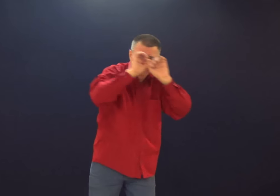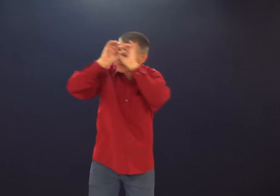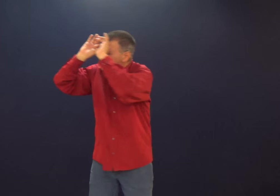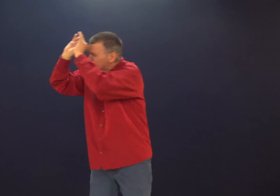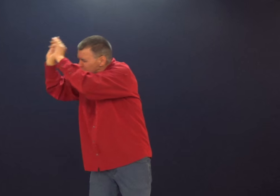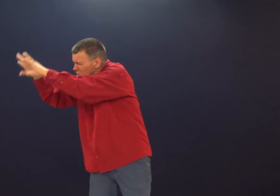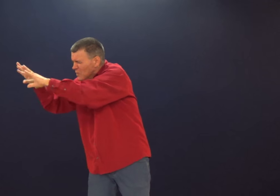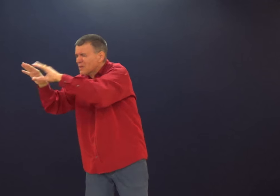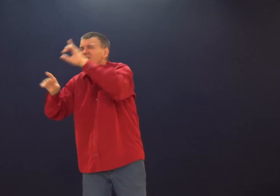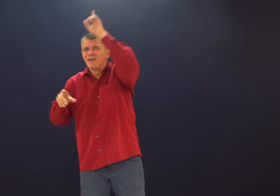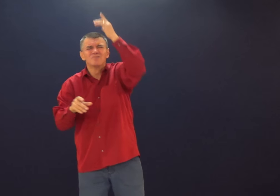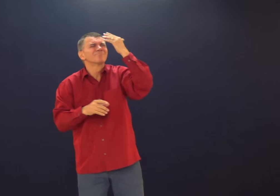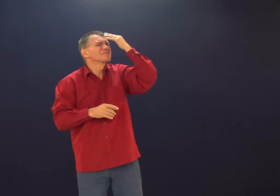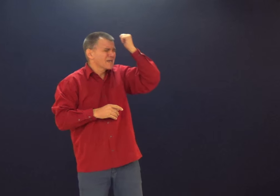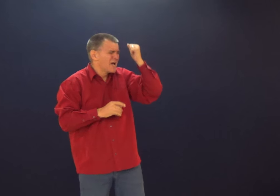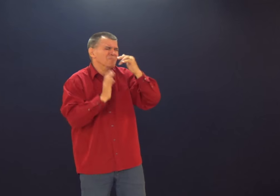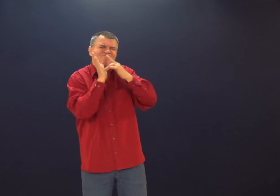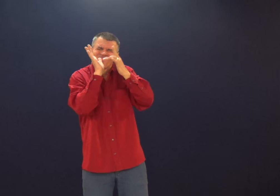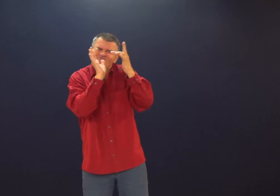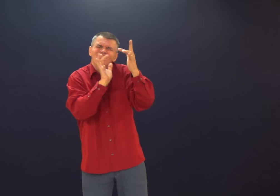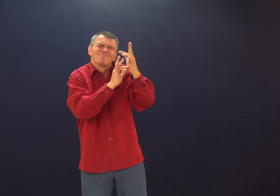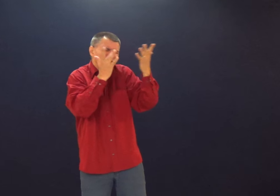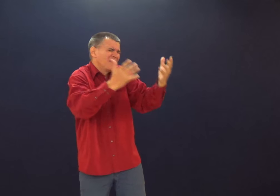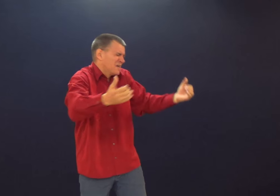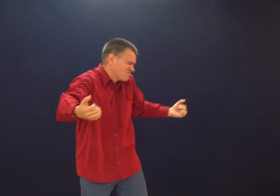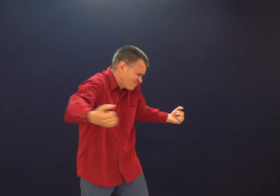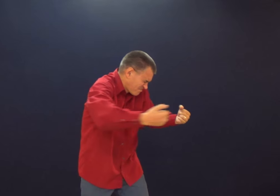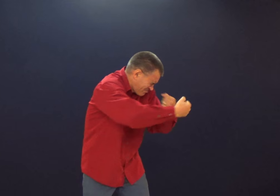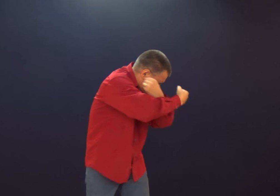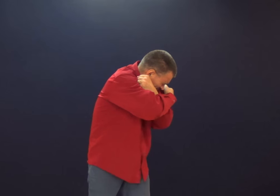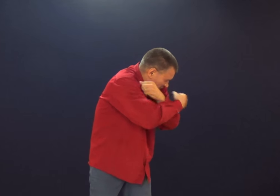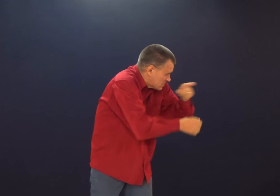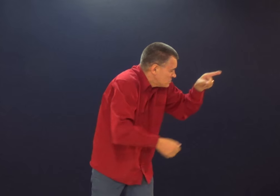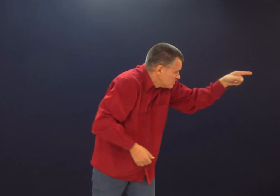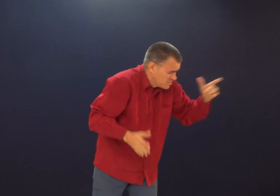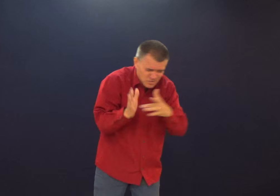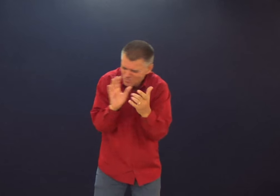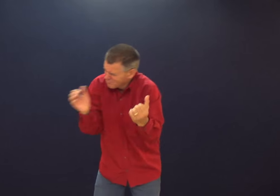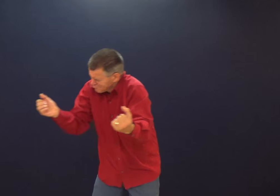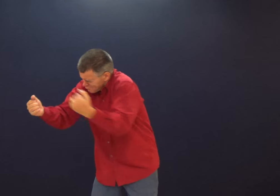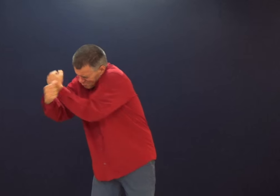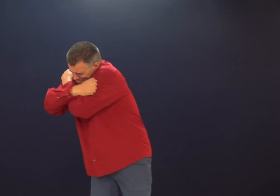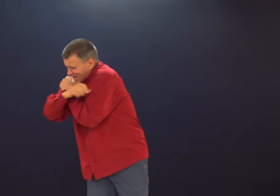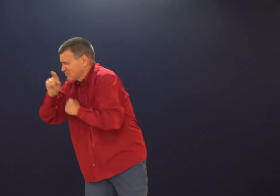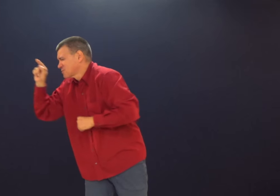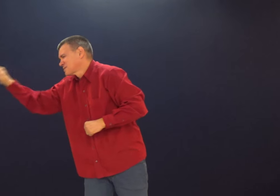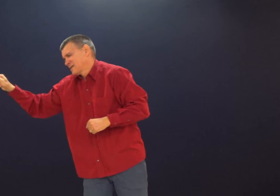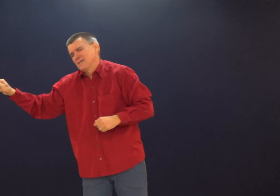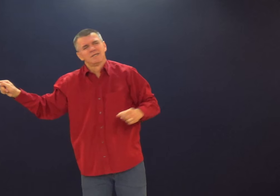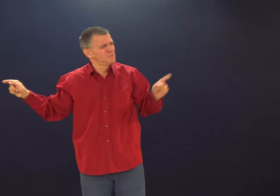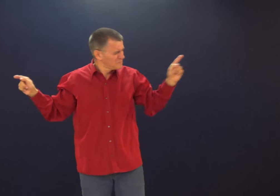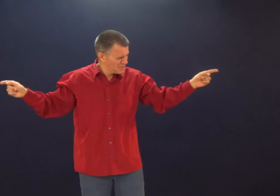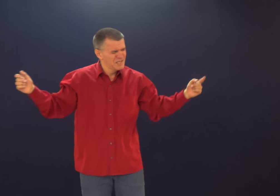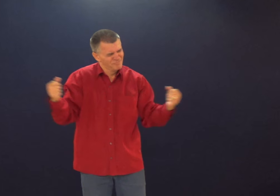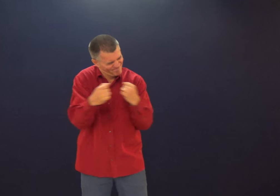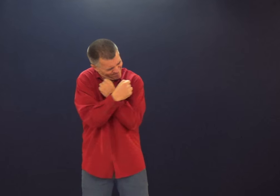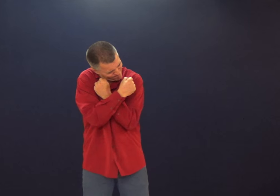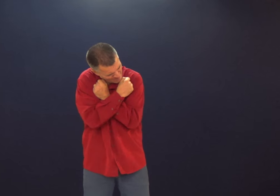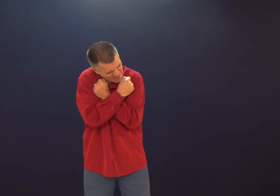erradas em mim também, Senhor. Eu faço que o Senhor abençoe as pessoas assim como eu tenho abençoado. Que o Senhor possa abençoar cada uma delas.